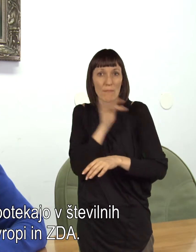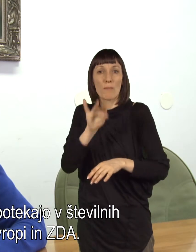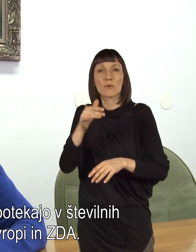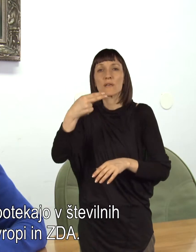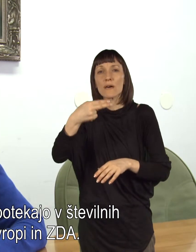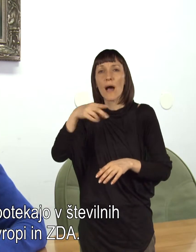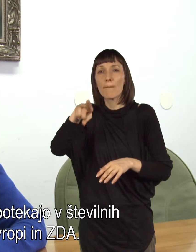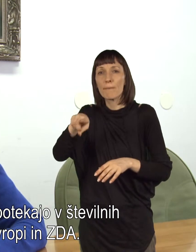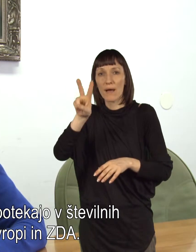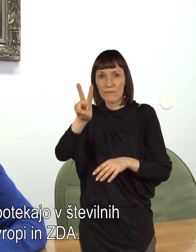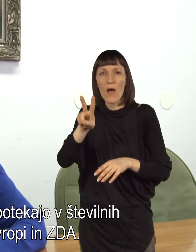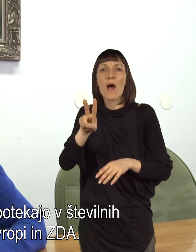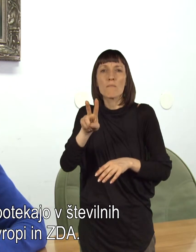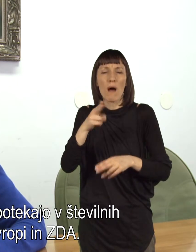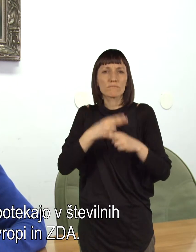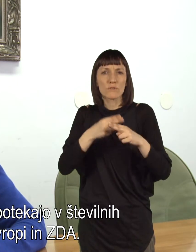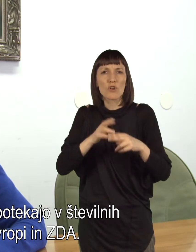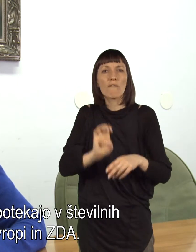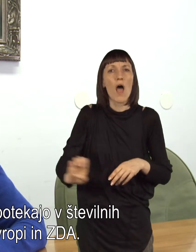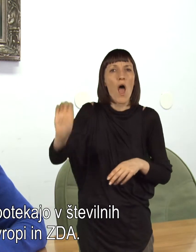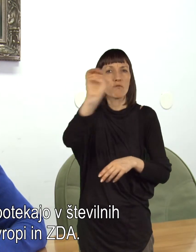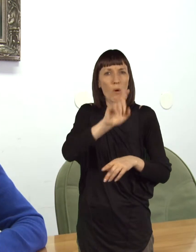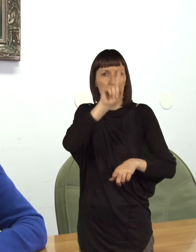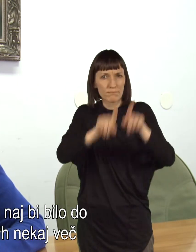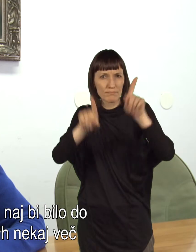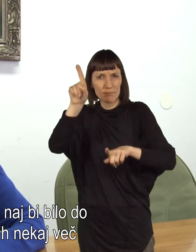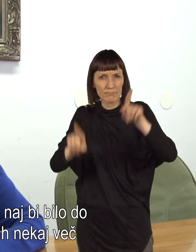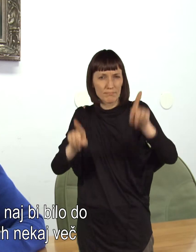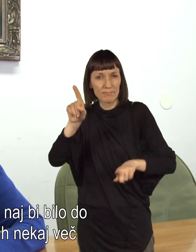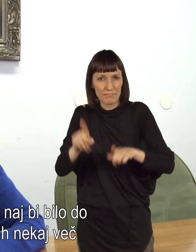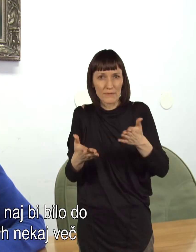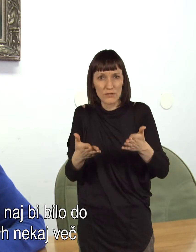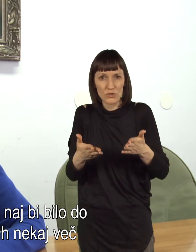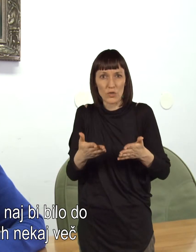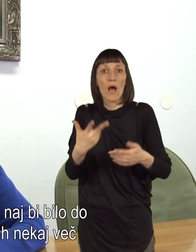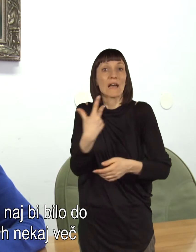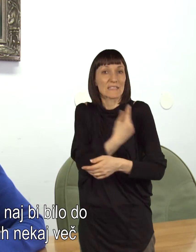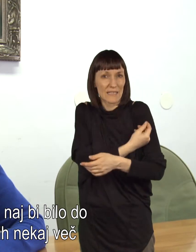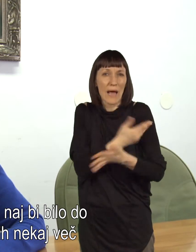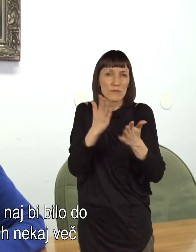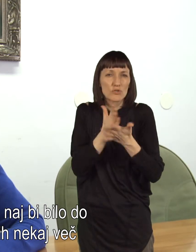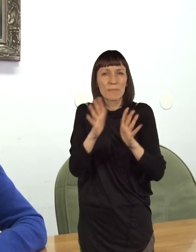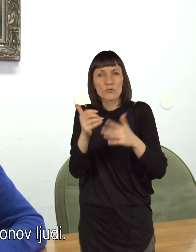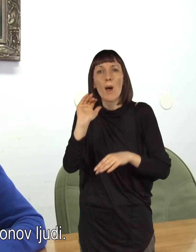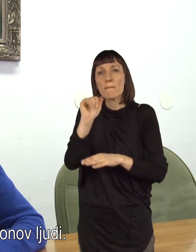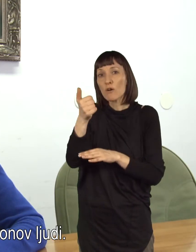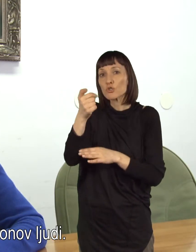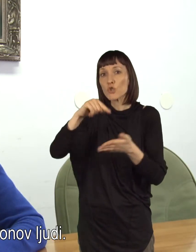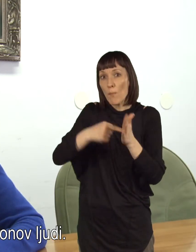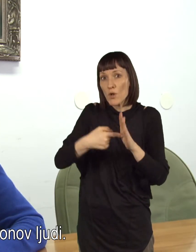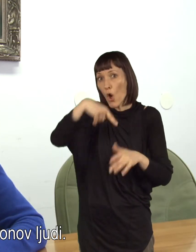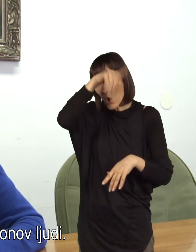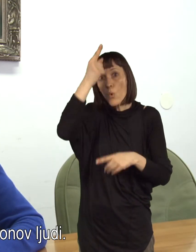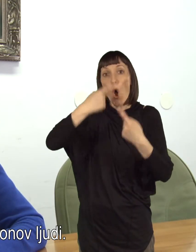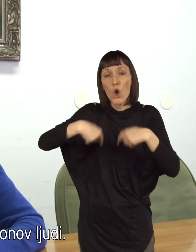okužbam potekajo v številnih državah v Evropi in pa tudi v ZDA. Tako se nekako cenjuje, da ne bi bilo dosedaj cepljenih več kot 100 milijonov